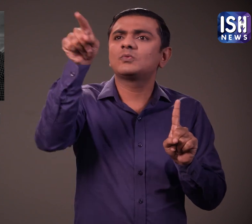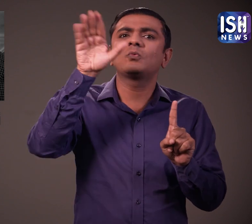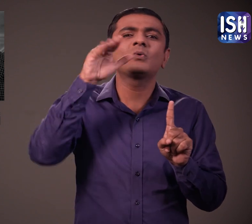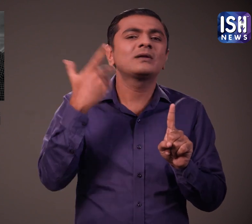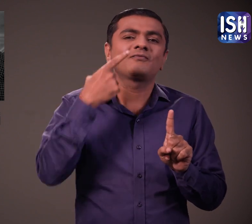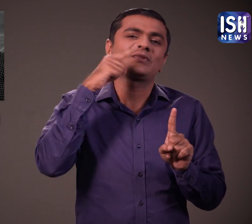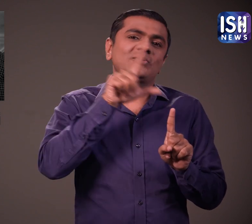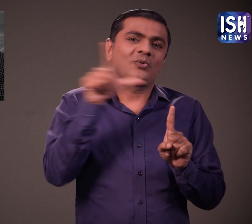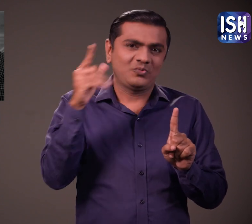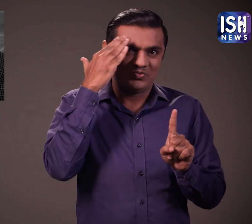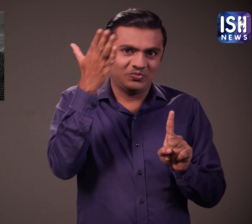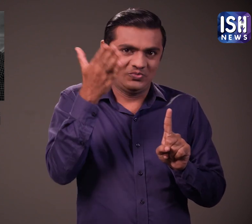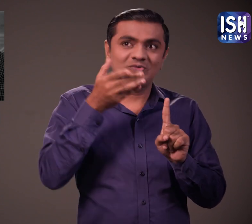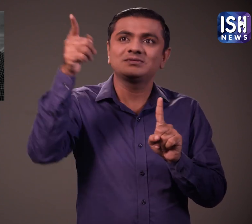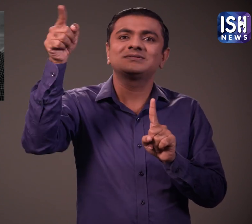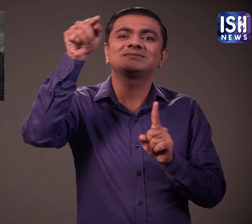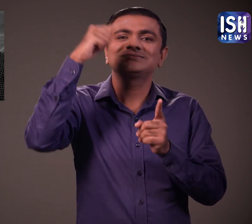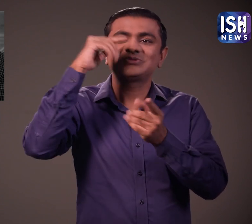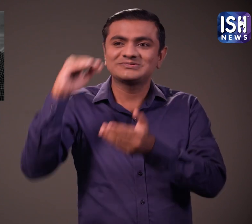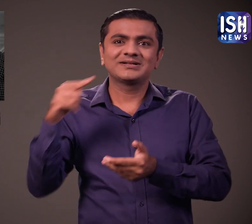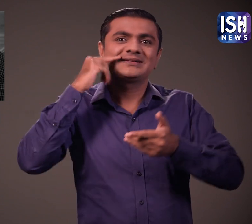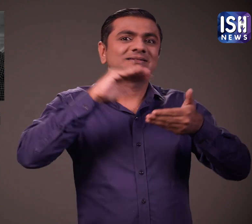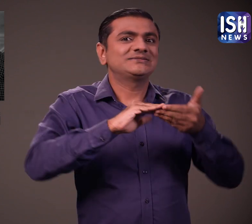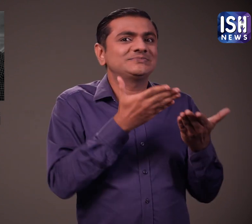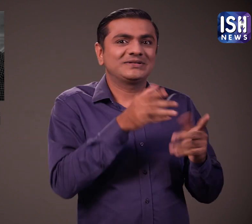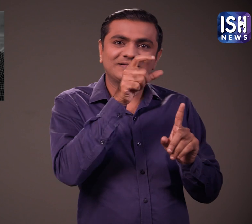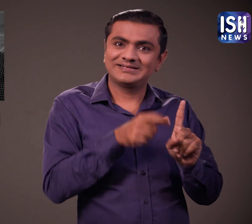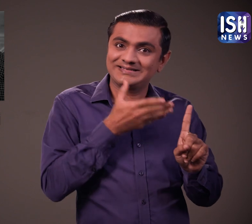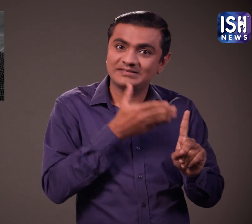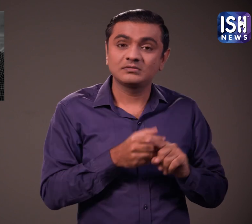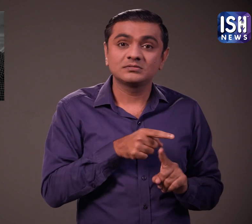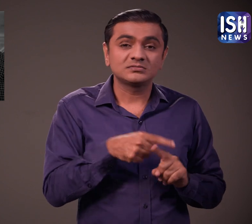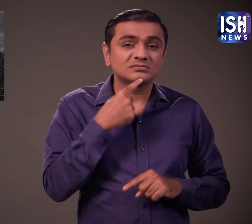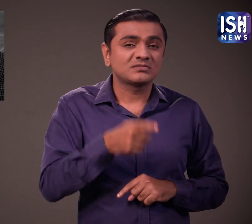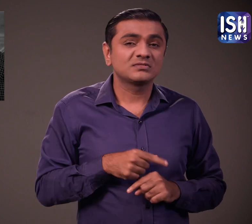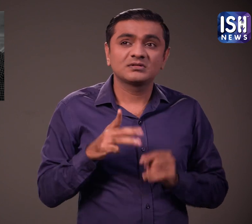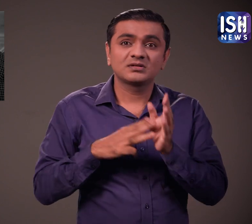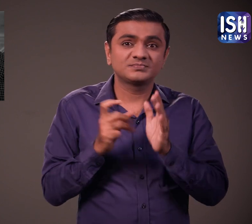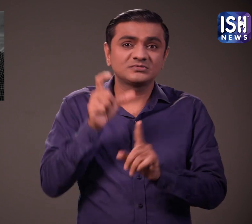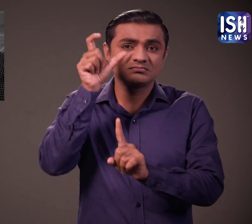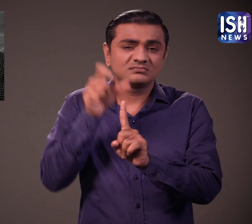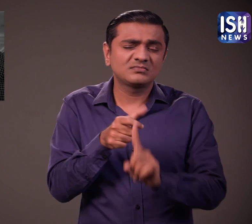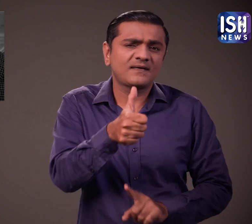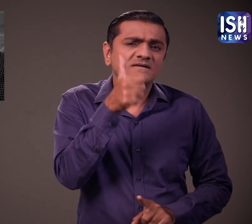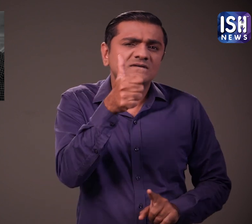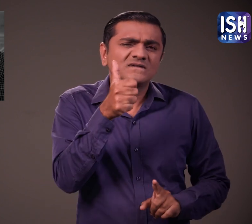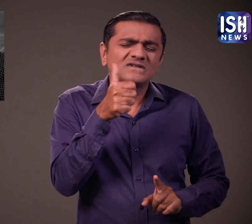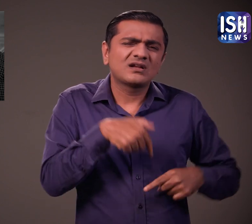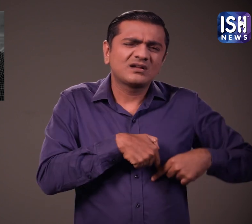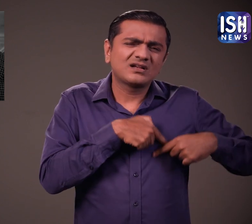लिखा। उन्होंने कहा आप दुनिया में